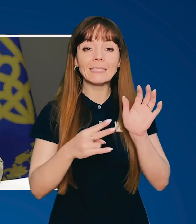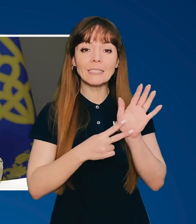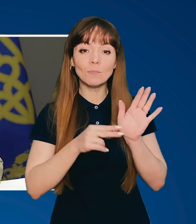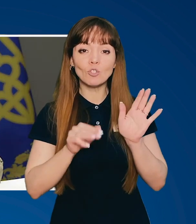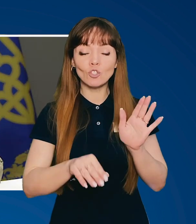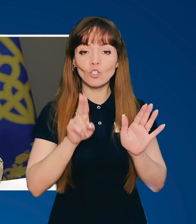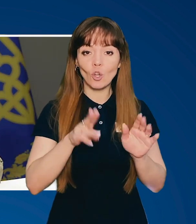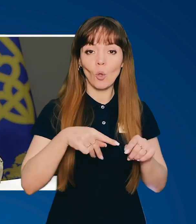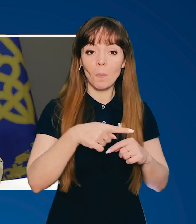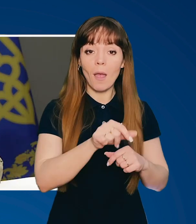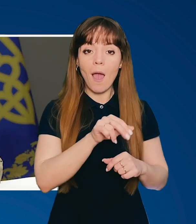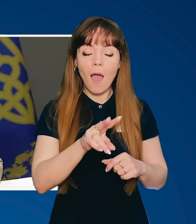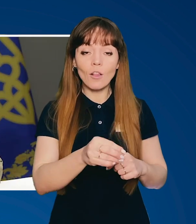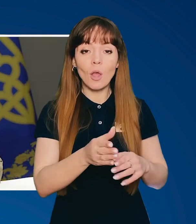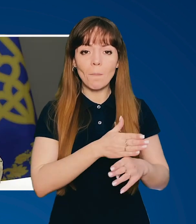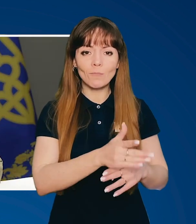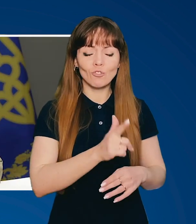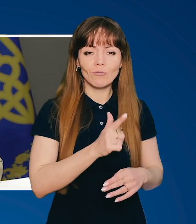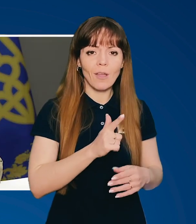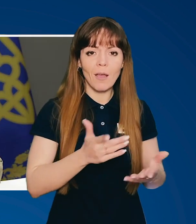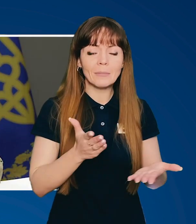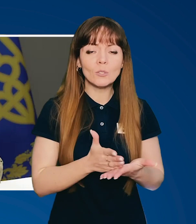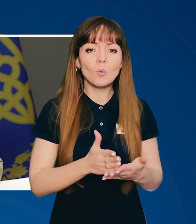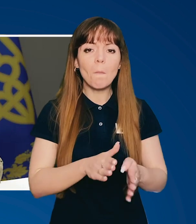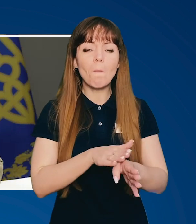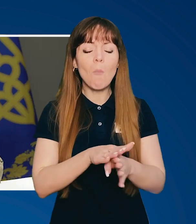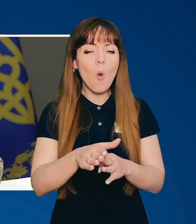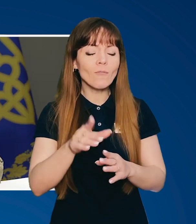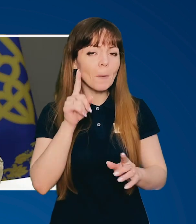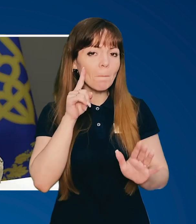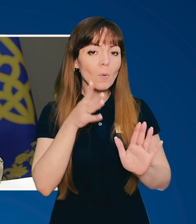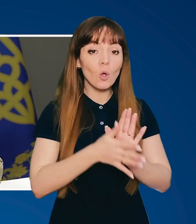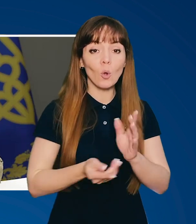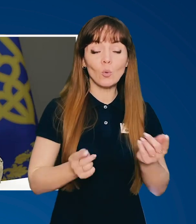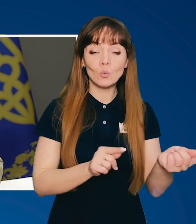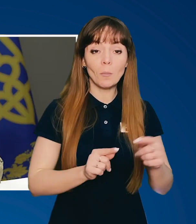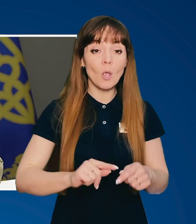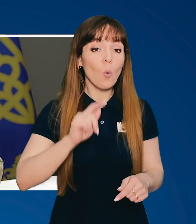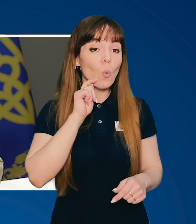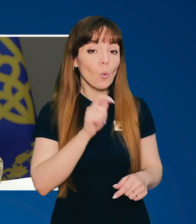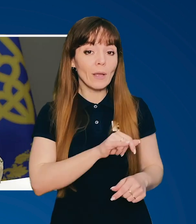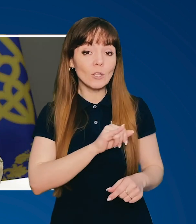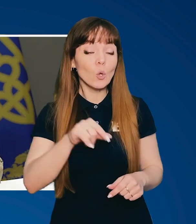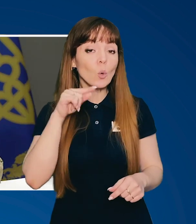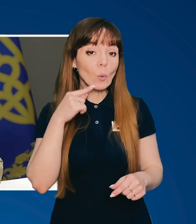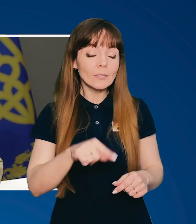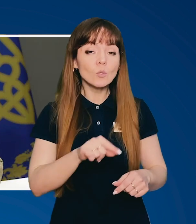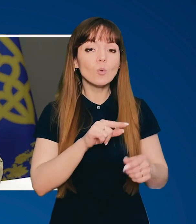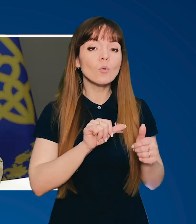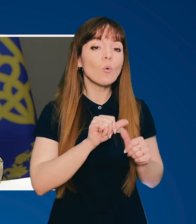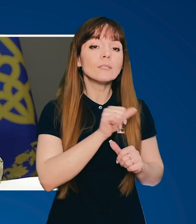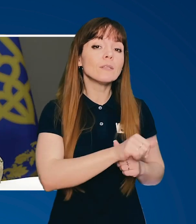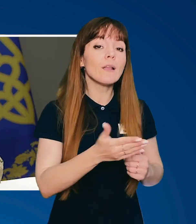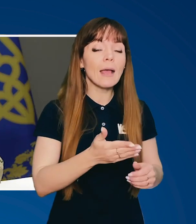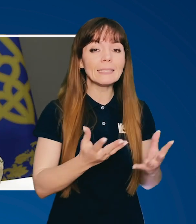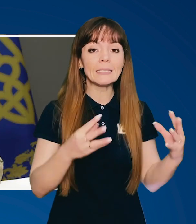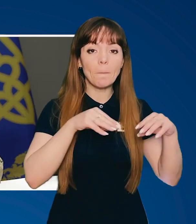кілометрів, але між нами існує повне порозуміння. Україну і Росію розділяє спільний кордон,